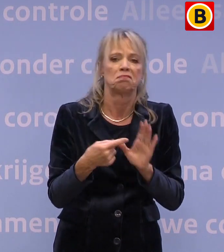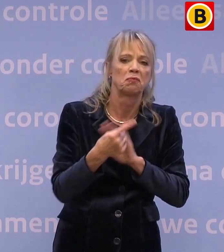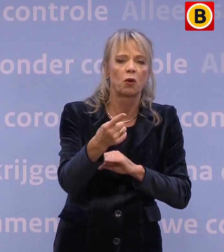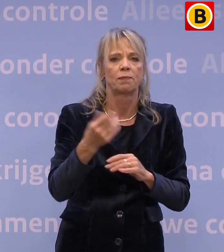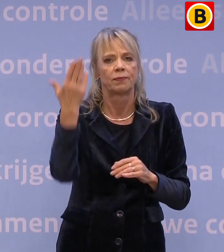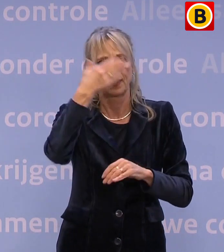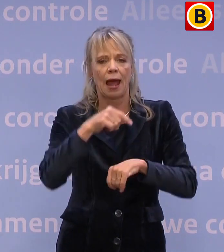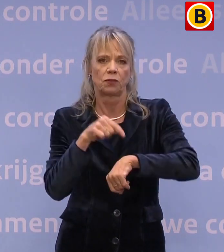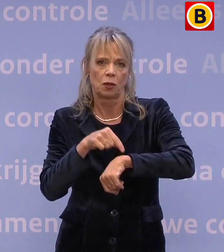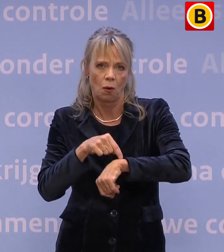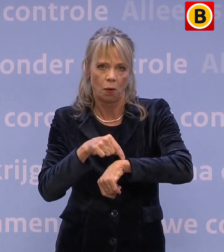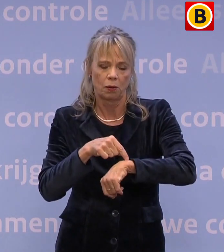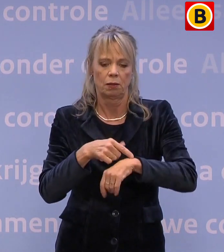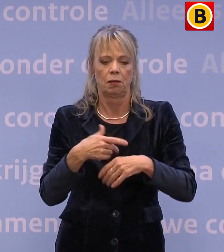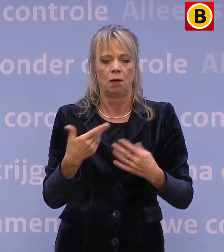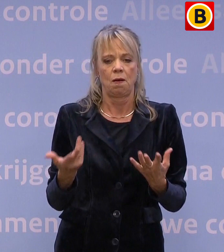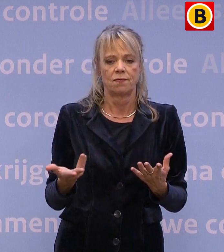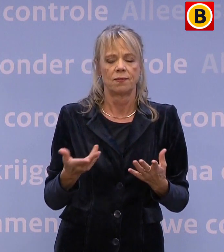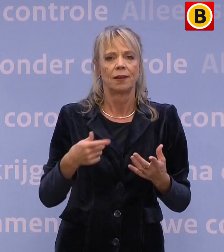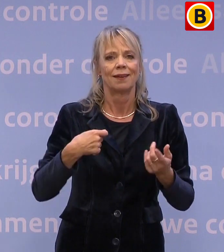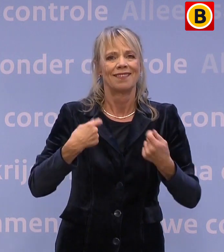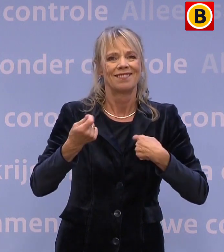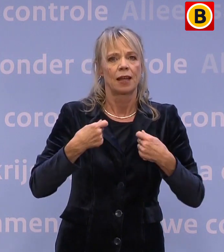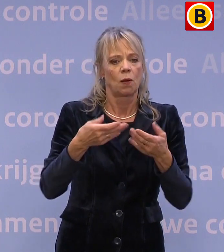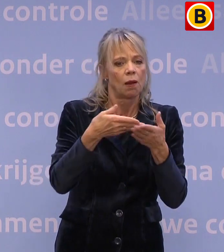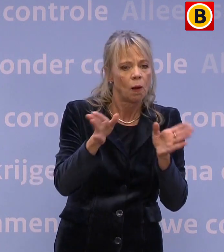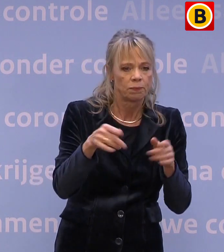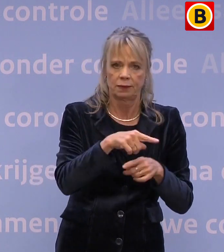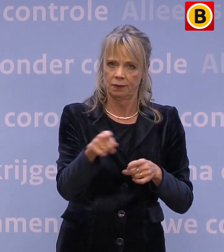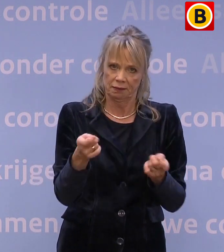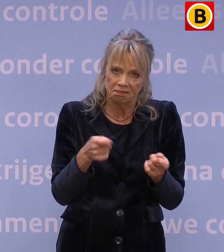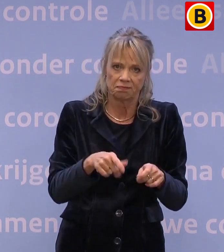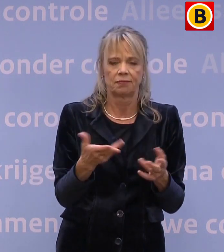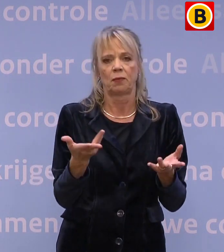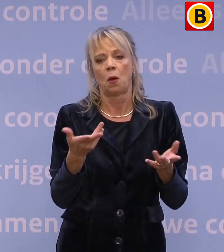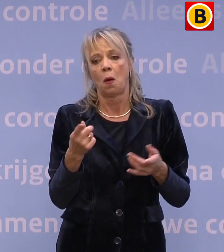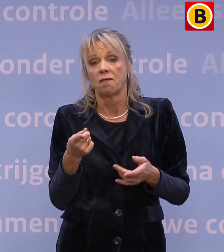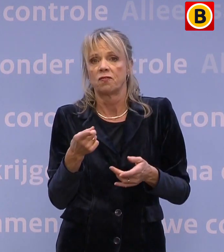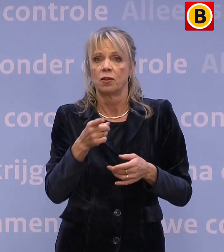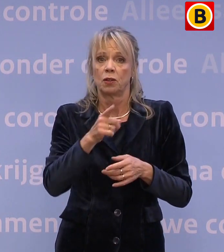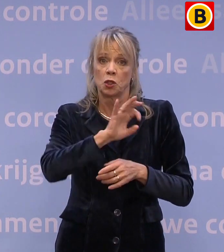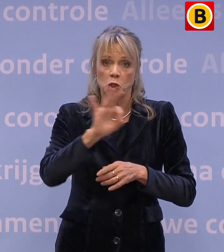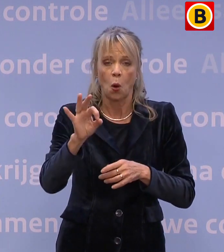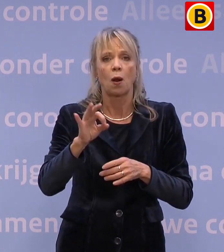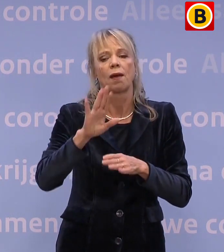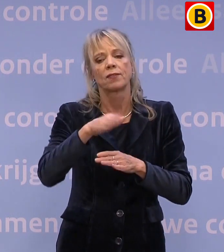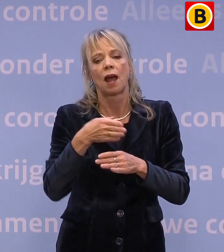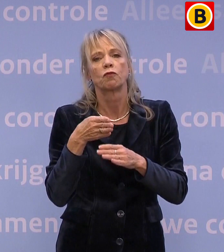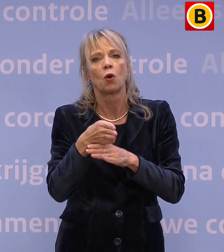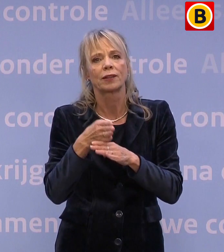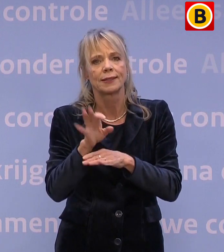een verdere beperking van de detailhandel en de mogelijke sluiting van scholen vanaf het voortgezet onderwijs.